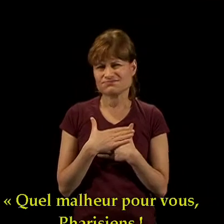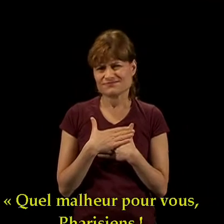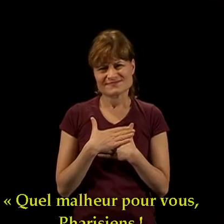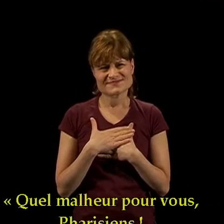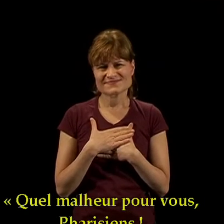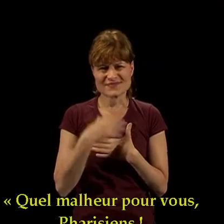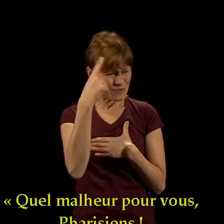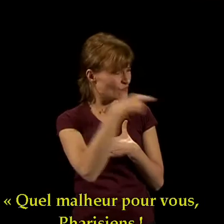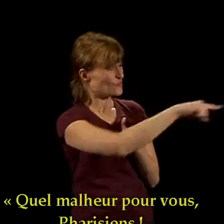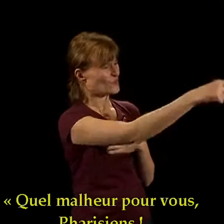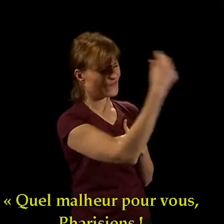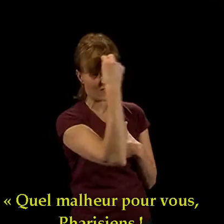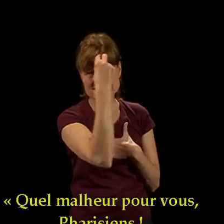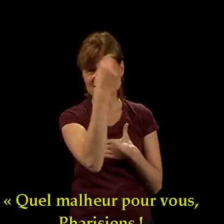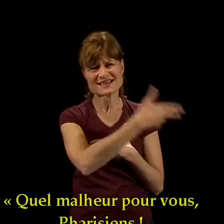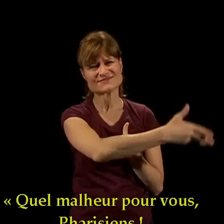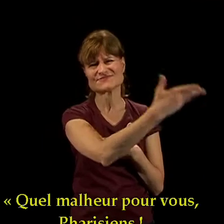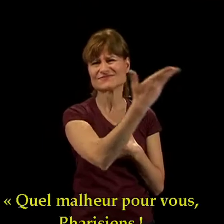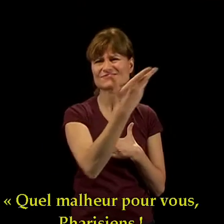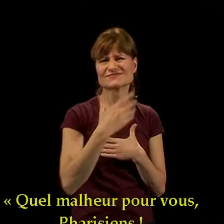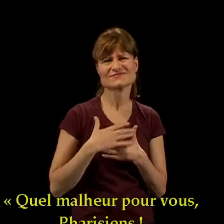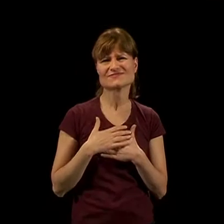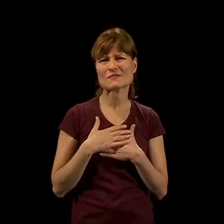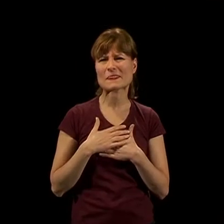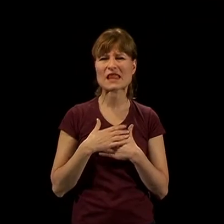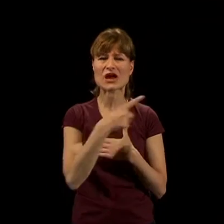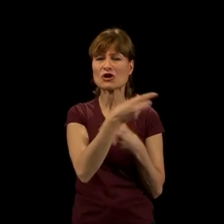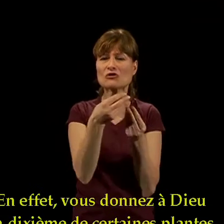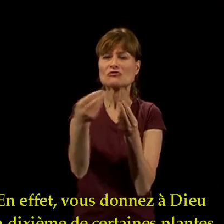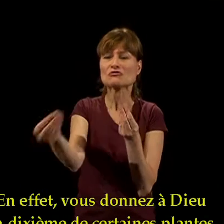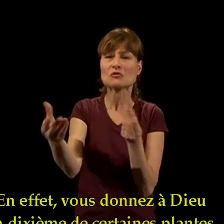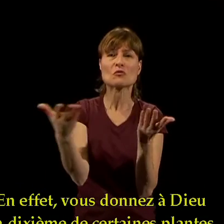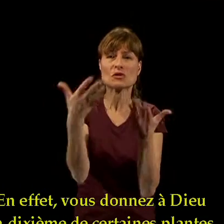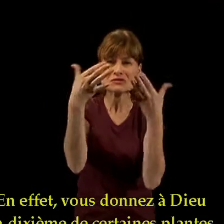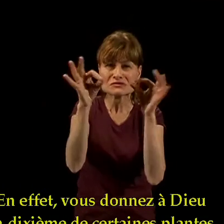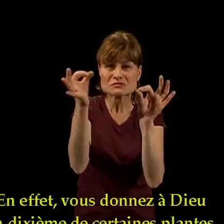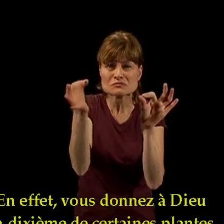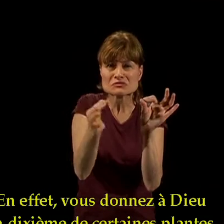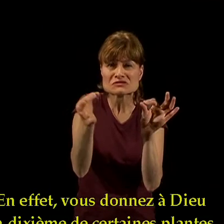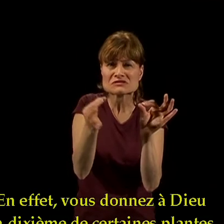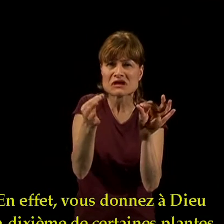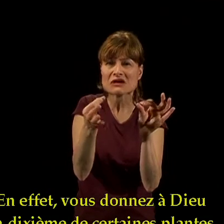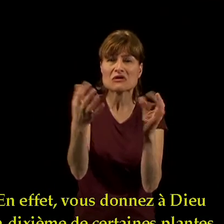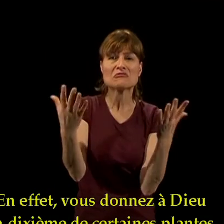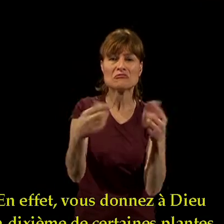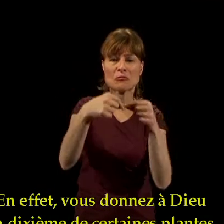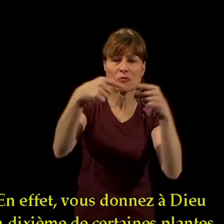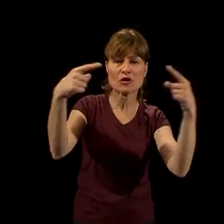» Quel malheur pour vous, pharisiens ! En effet, vous donnez à Dieu un dixième de certaines